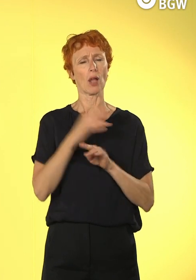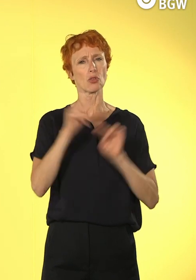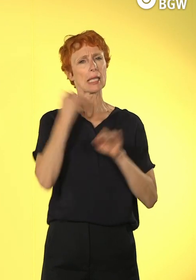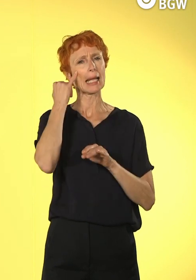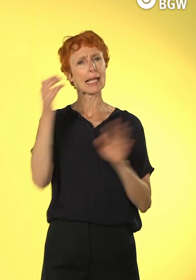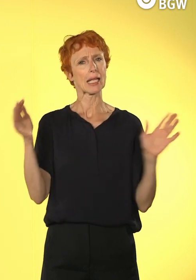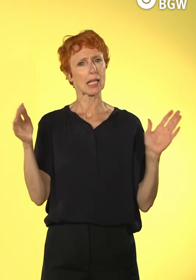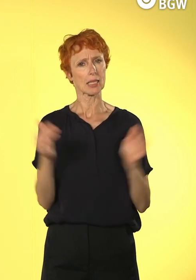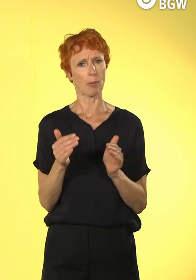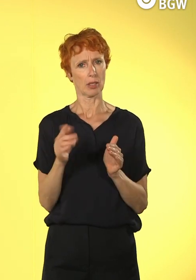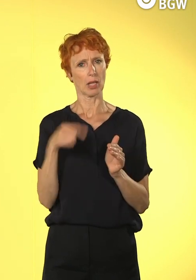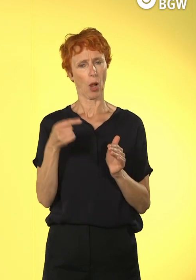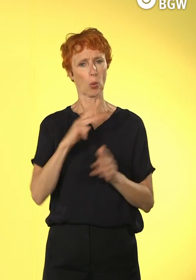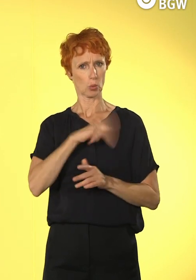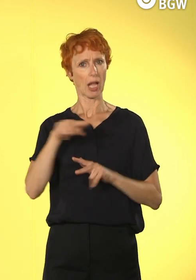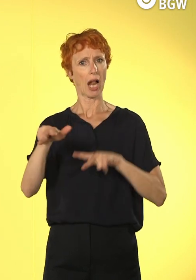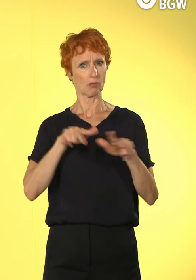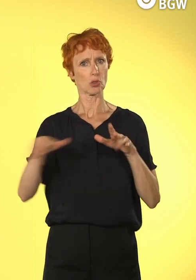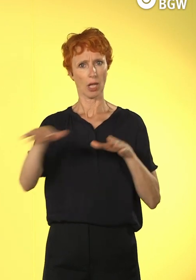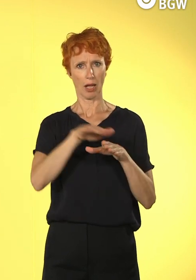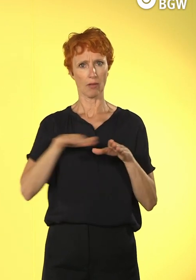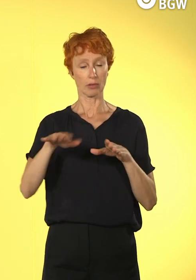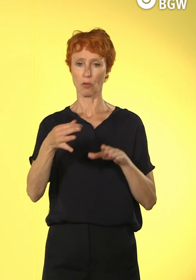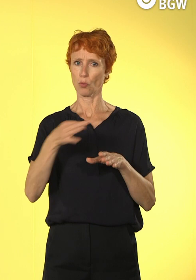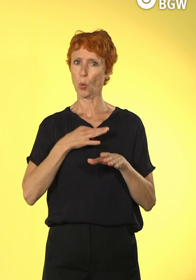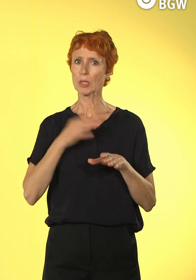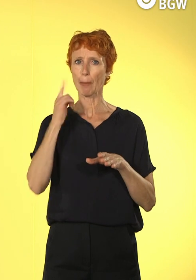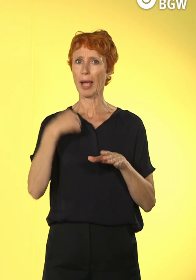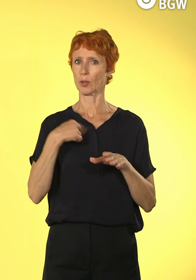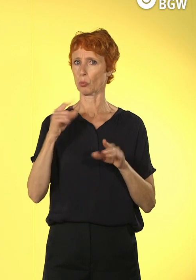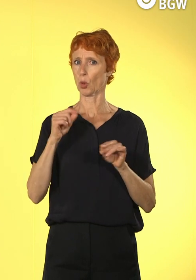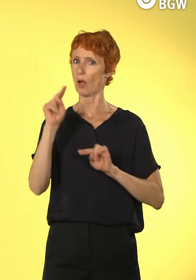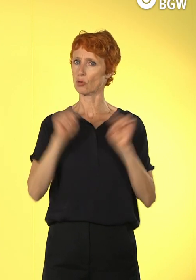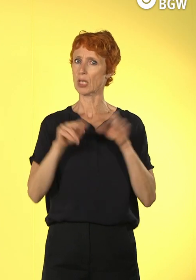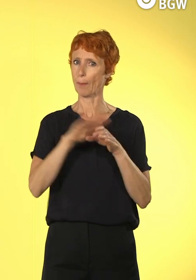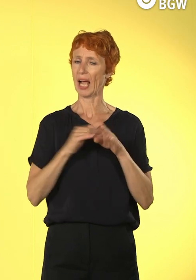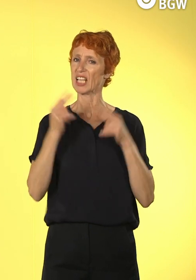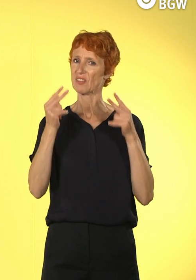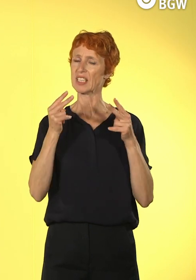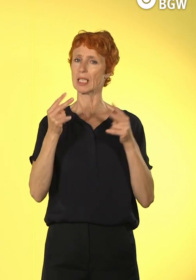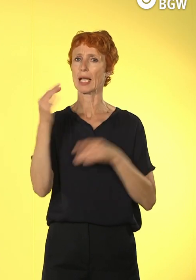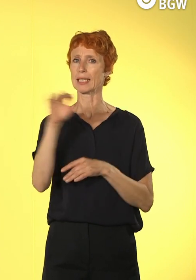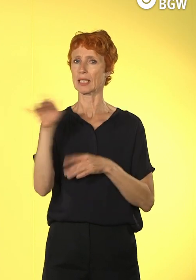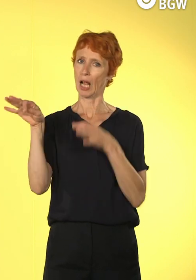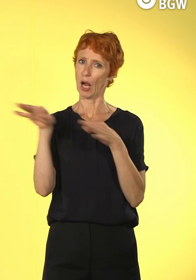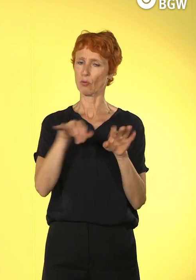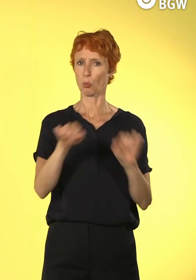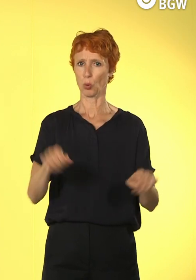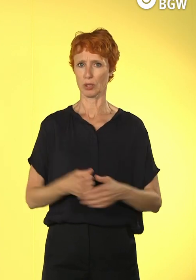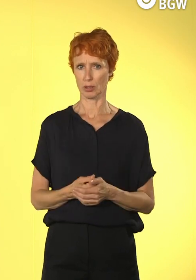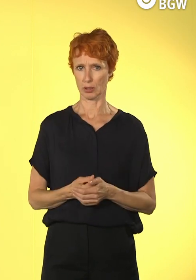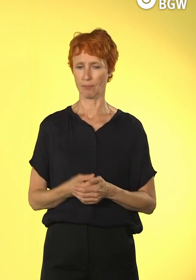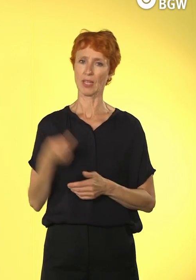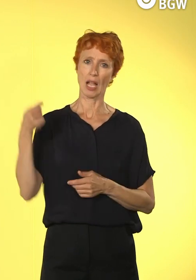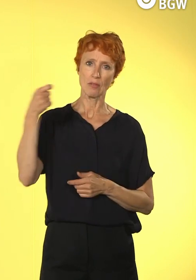auch in der Sozialwirtschaft unseres Erachtens Anknüpfungspunkte gibt. Sie sehen also Finanzierung, Kultur,